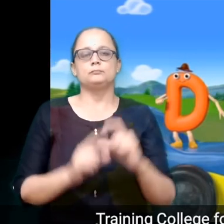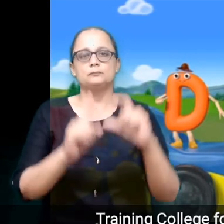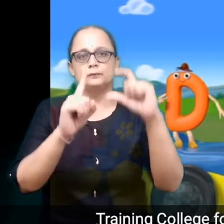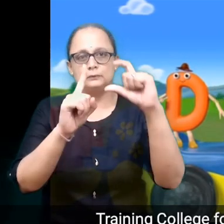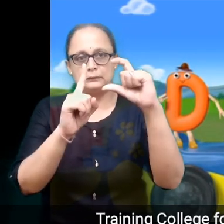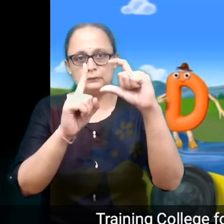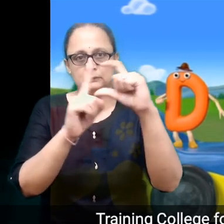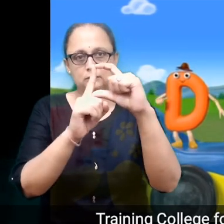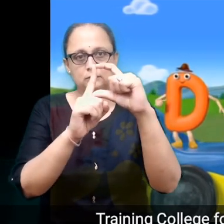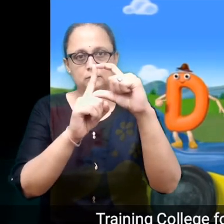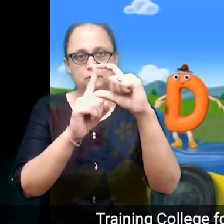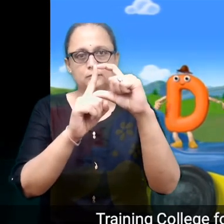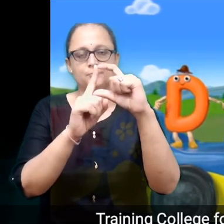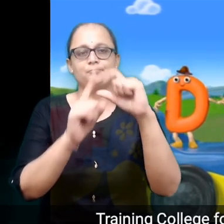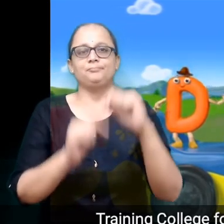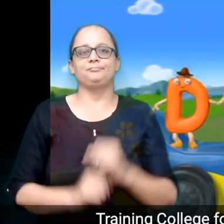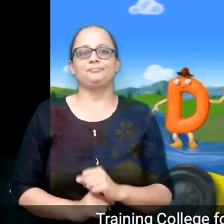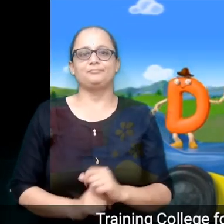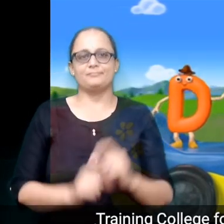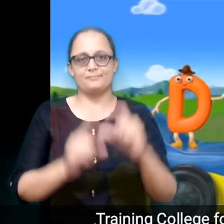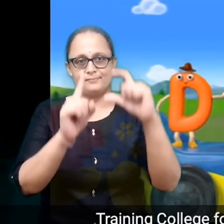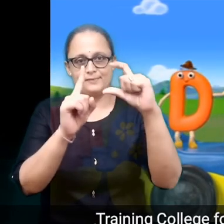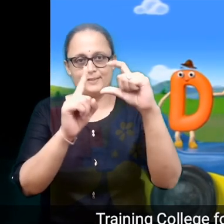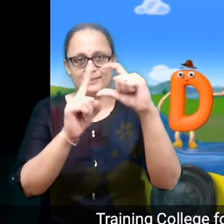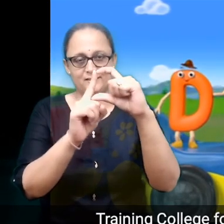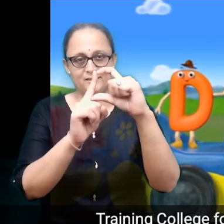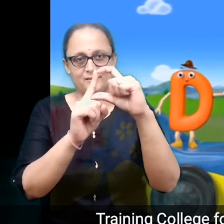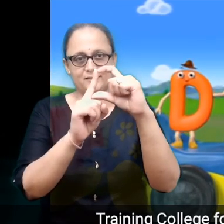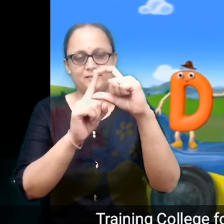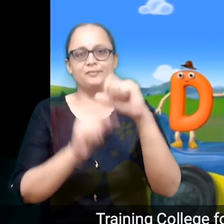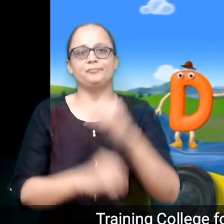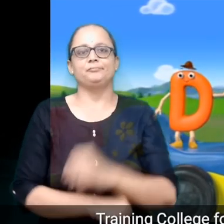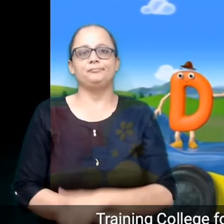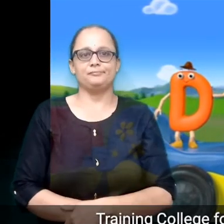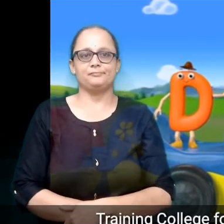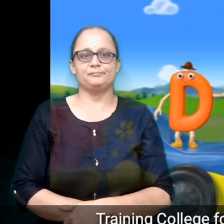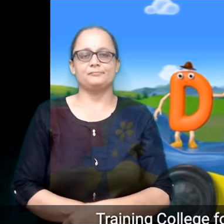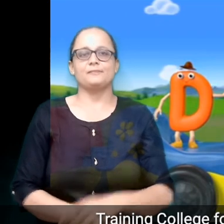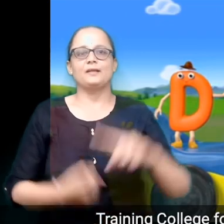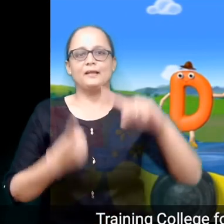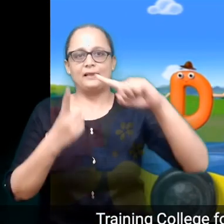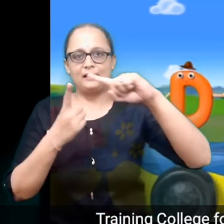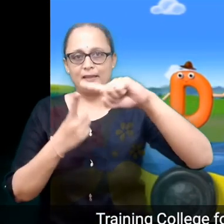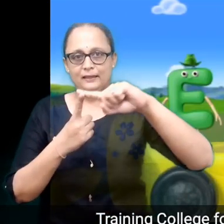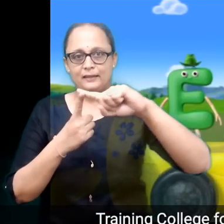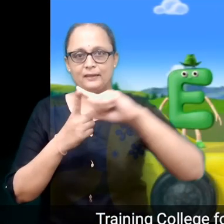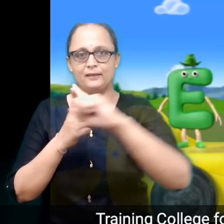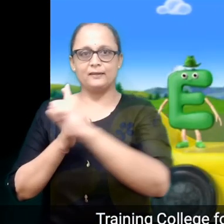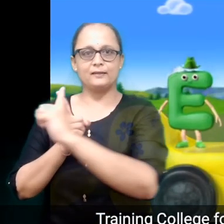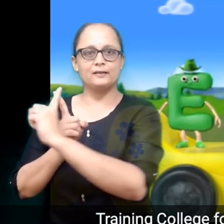D, D, E,